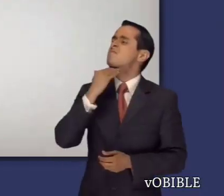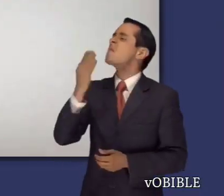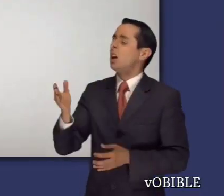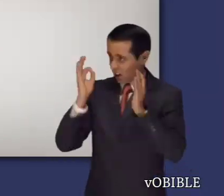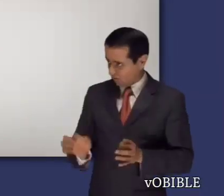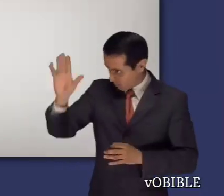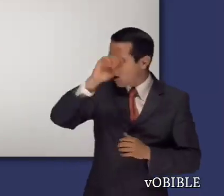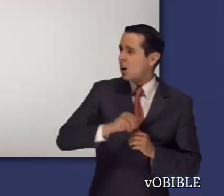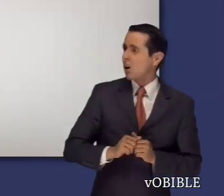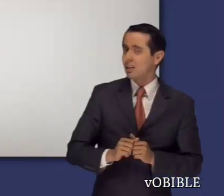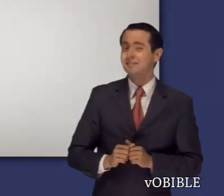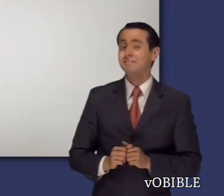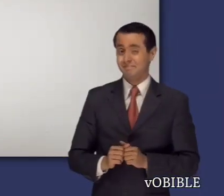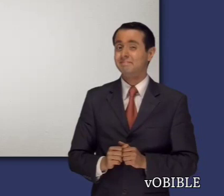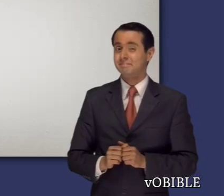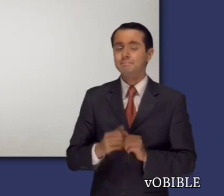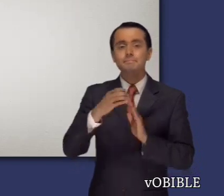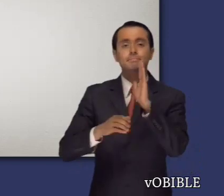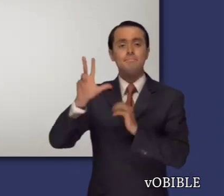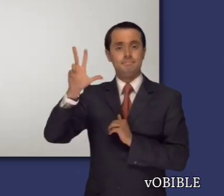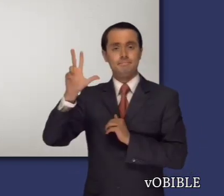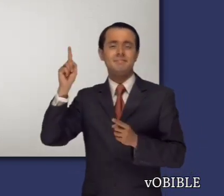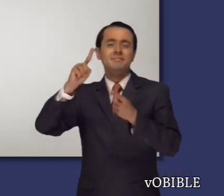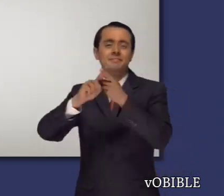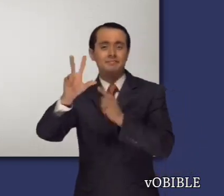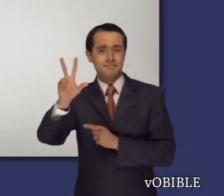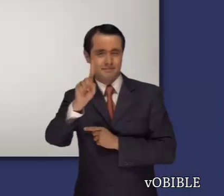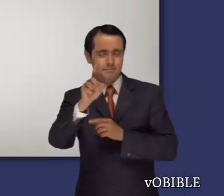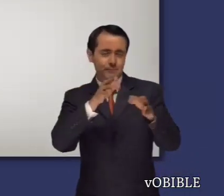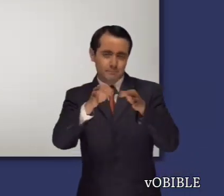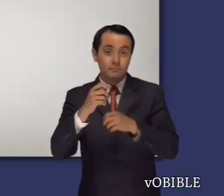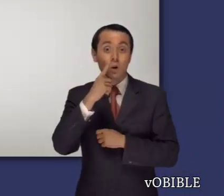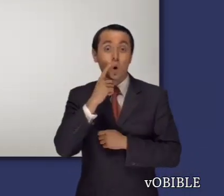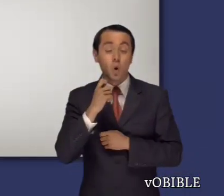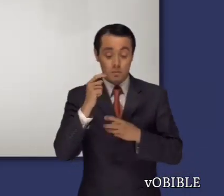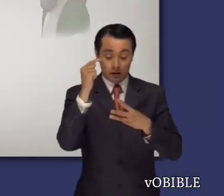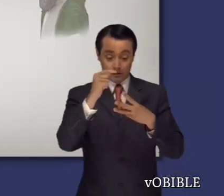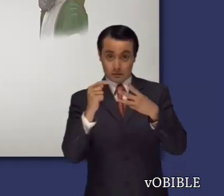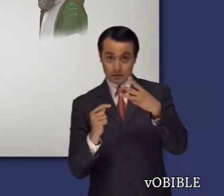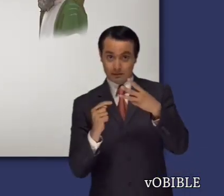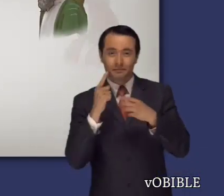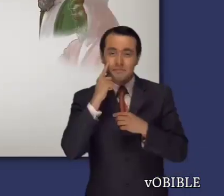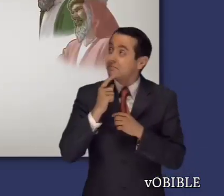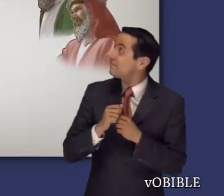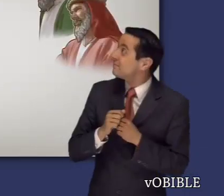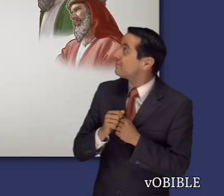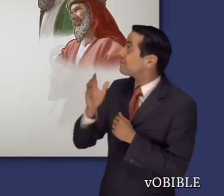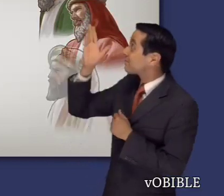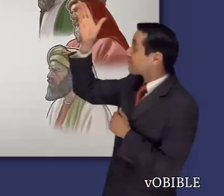En los capítulos 3 a 31, encontramos varios debates entre Job y sus tres compañeros, Elifaz,